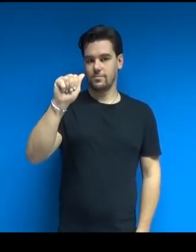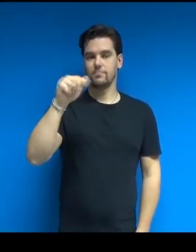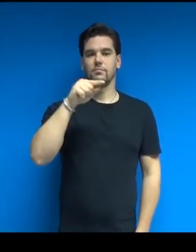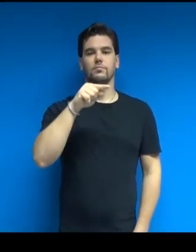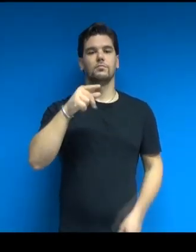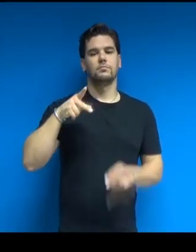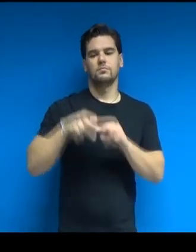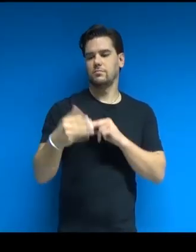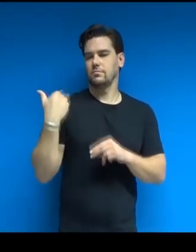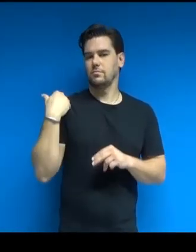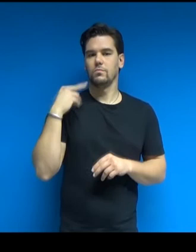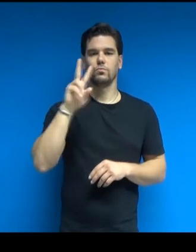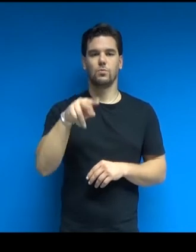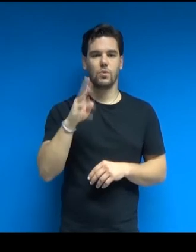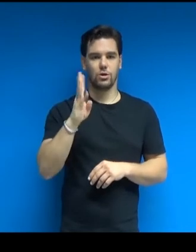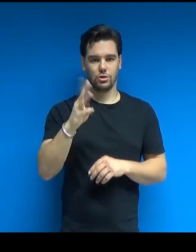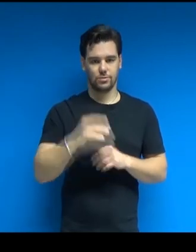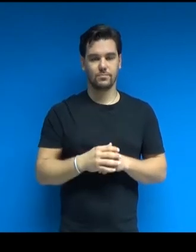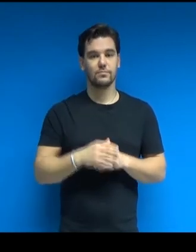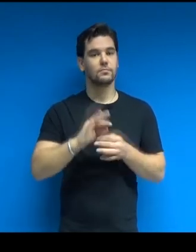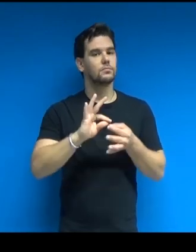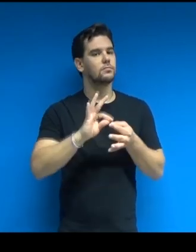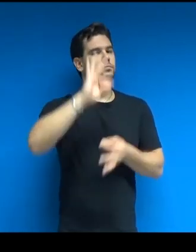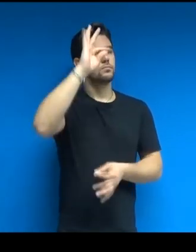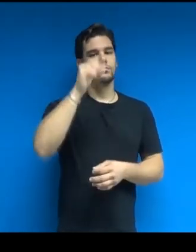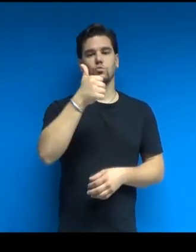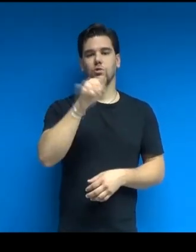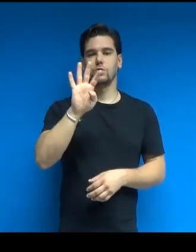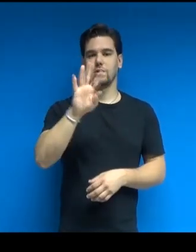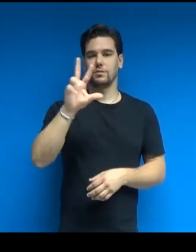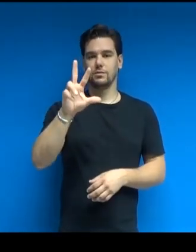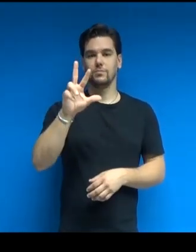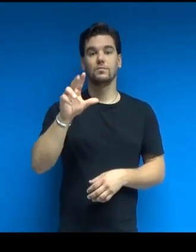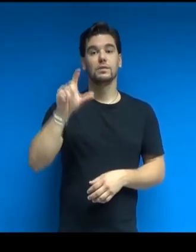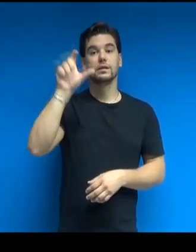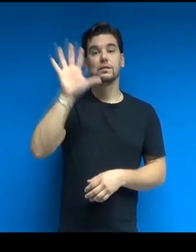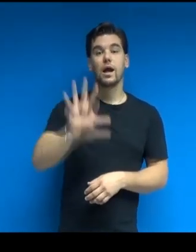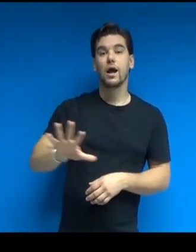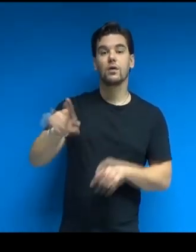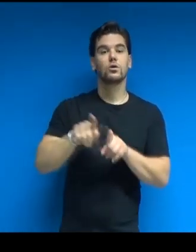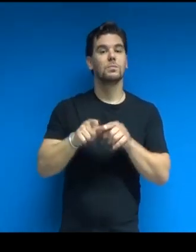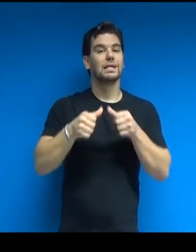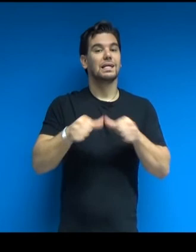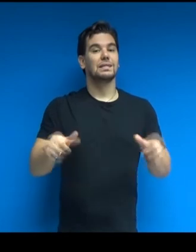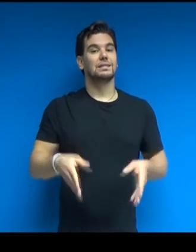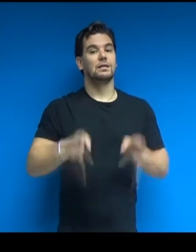suoi 143 metri d'altezza, è l'edificio residenziale più alto d'Italia.